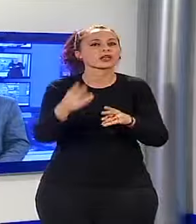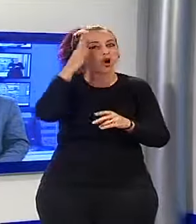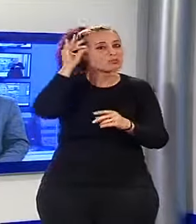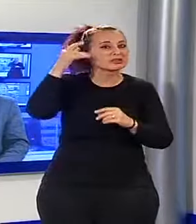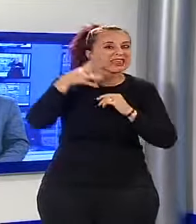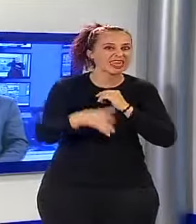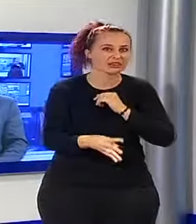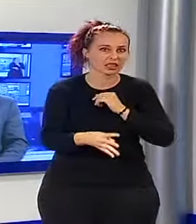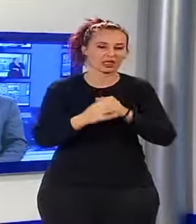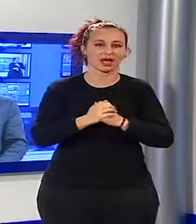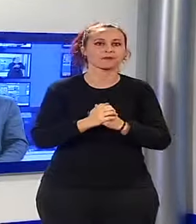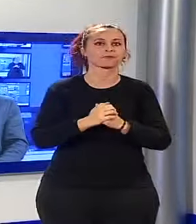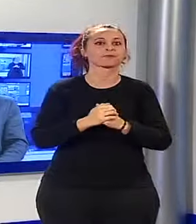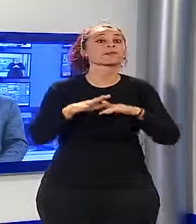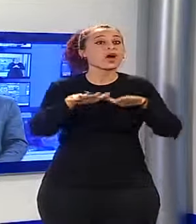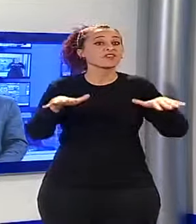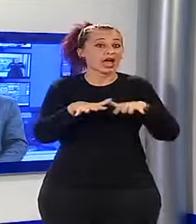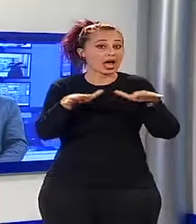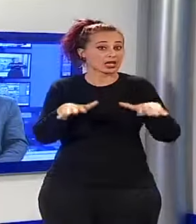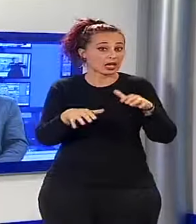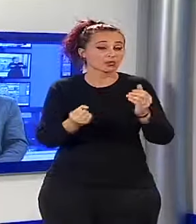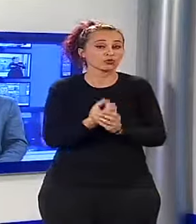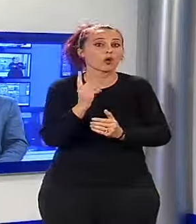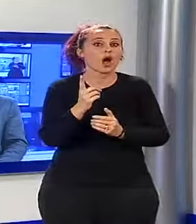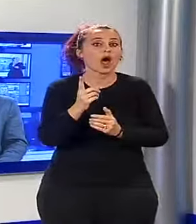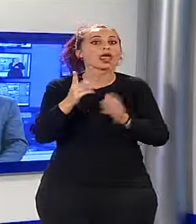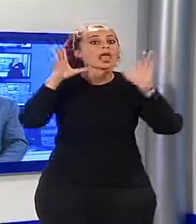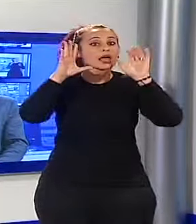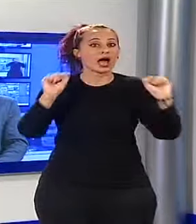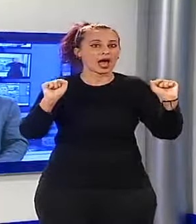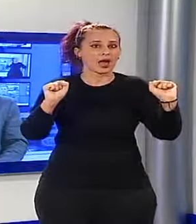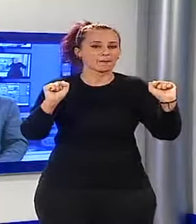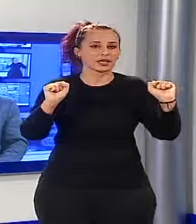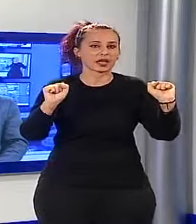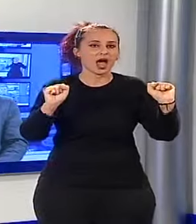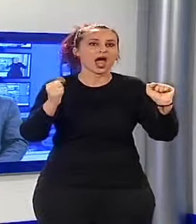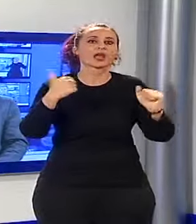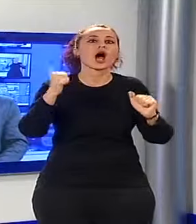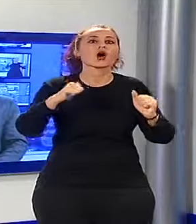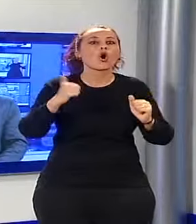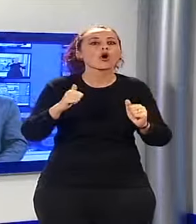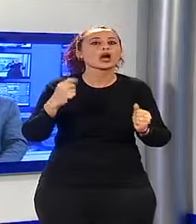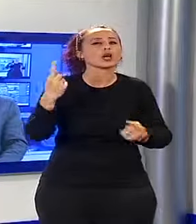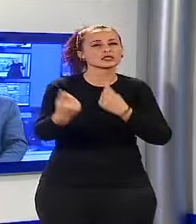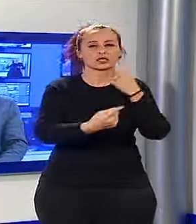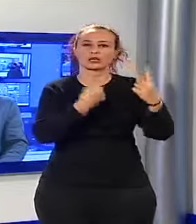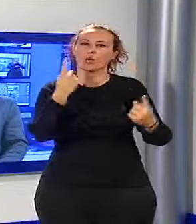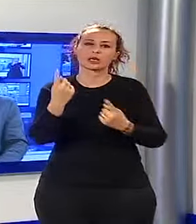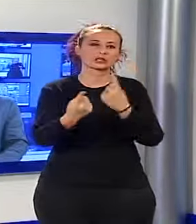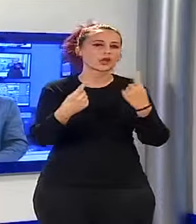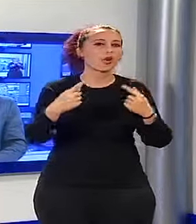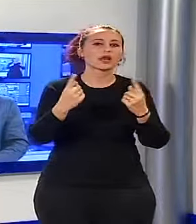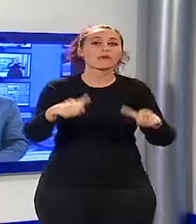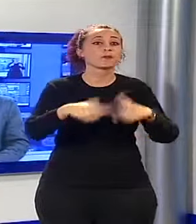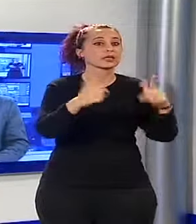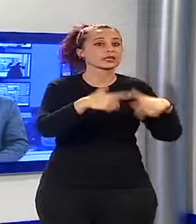Viareggio, sempre per la cronaca. Un'operazione dei carabinieri mette in luce ancora una volta la situazione di degrado della pineta